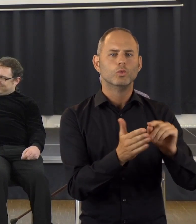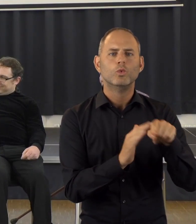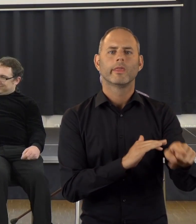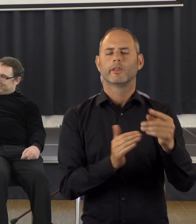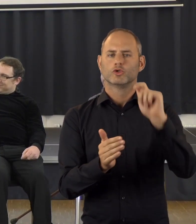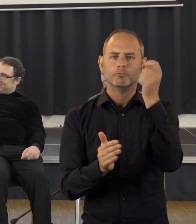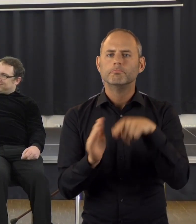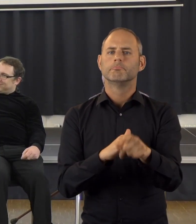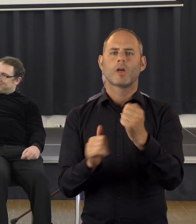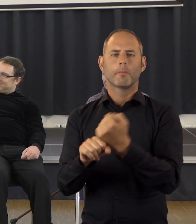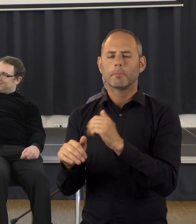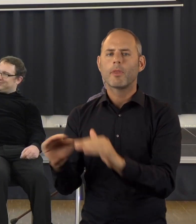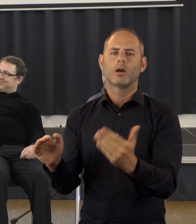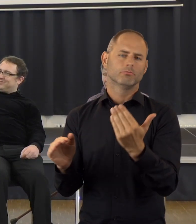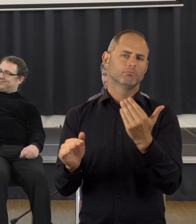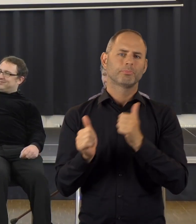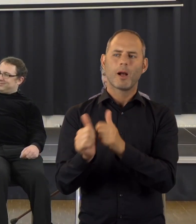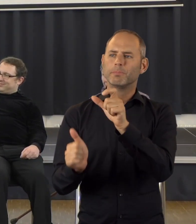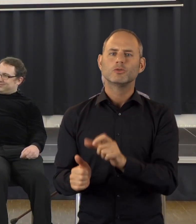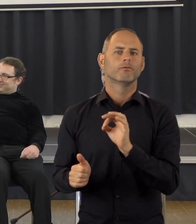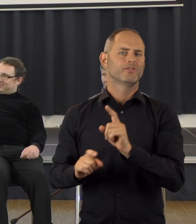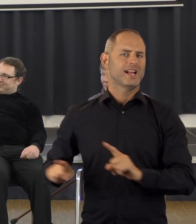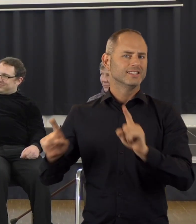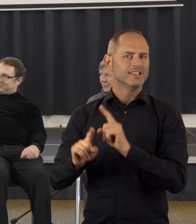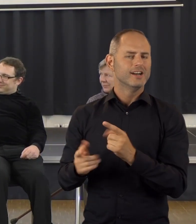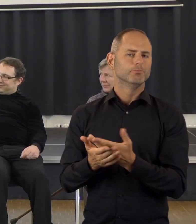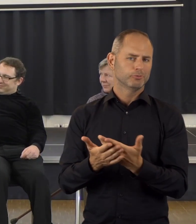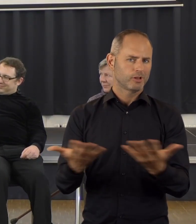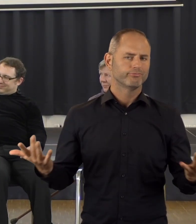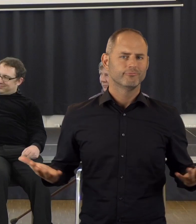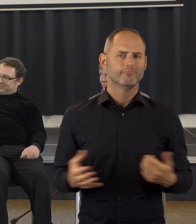Schule, im Studium oder am Arbeitsplatz oder einer Begleitperson in der Freizeit.